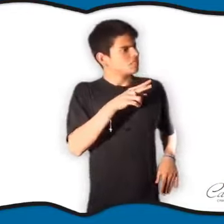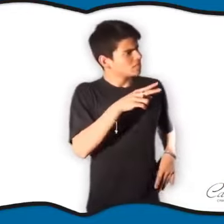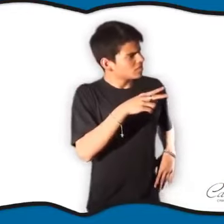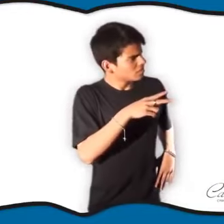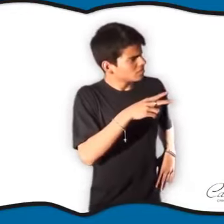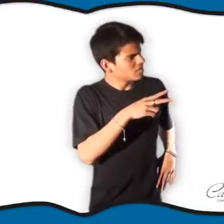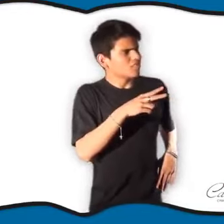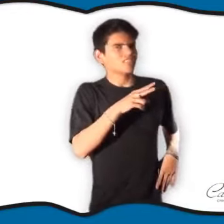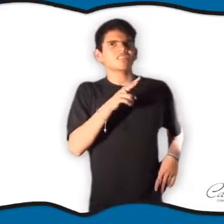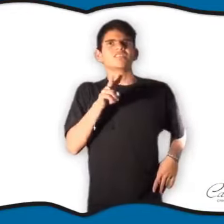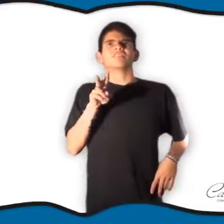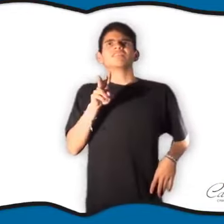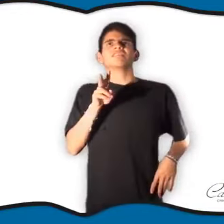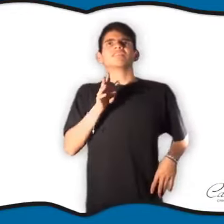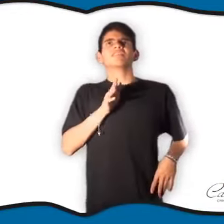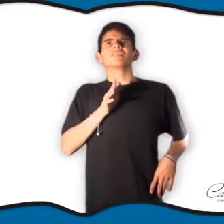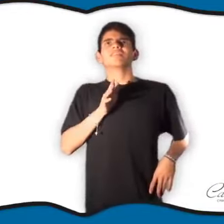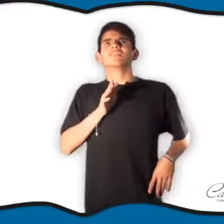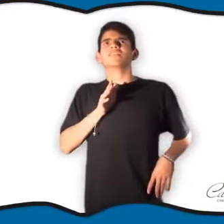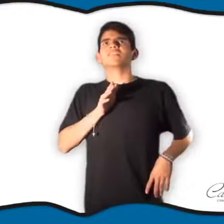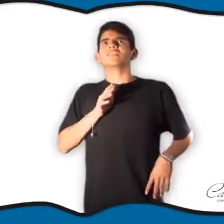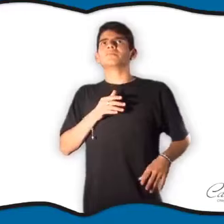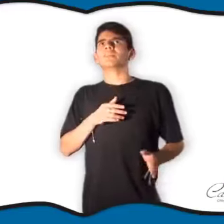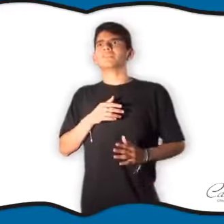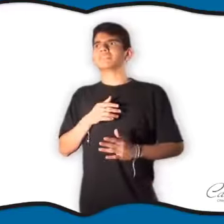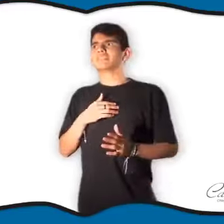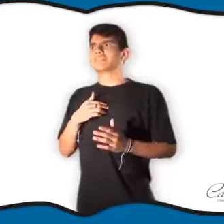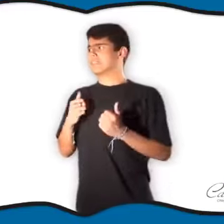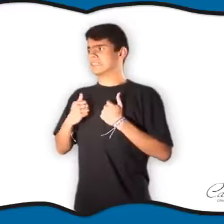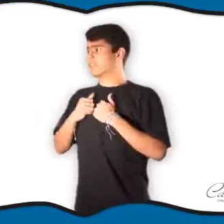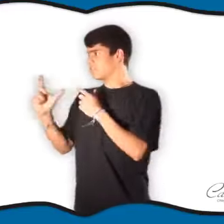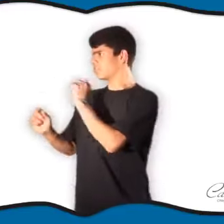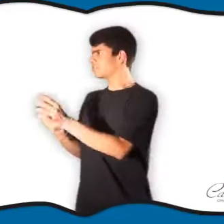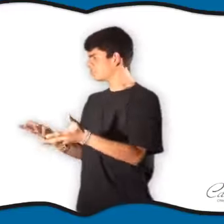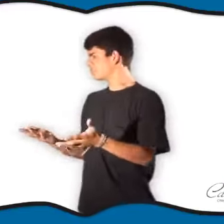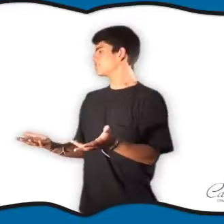al ver que no había ningún chofer manejando, se asustaba y salía corriendo.